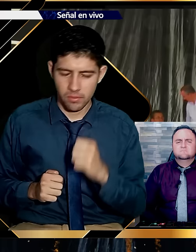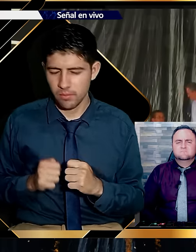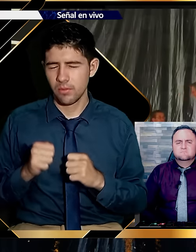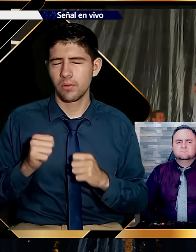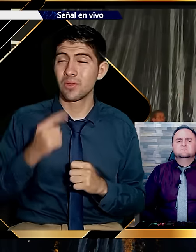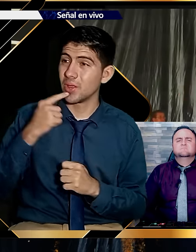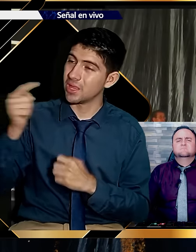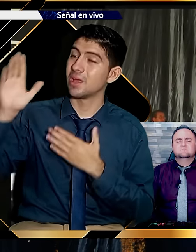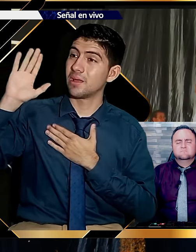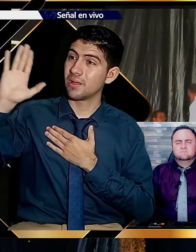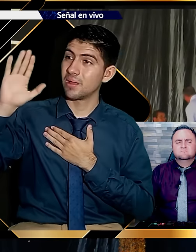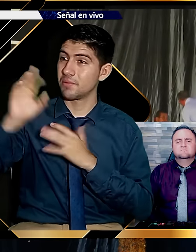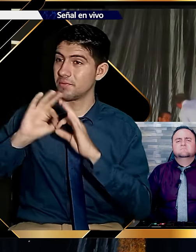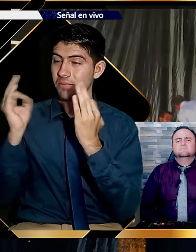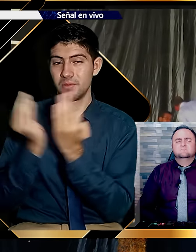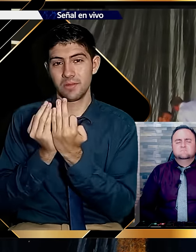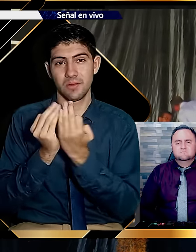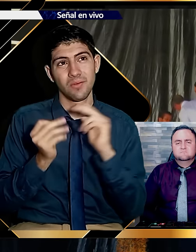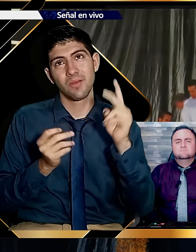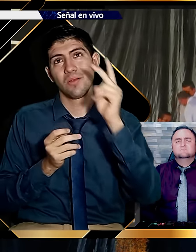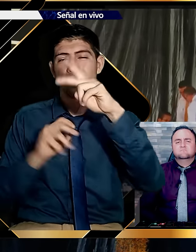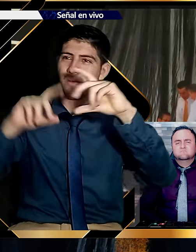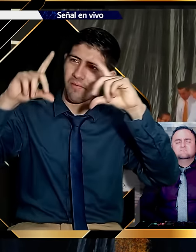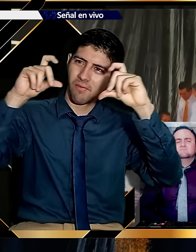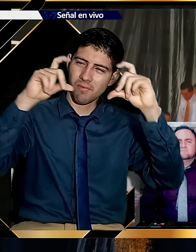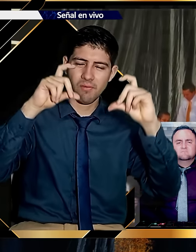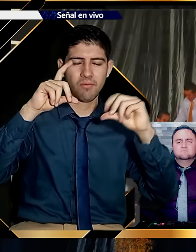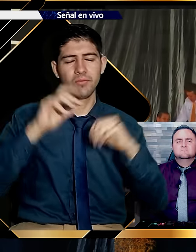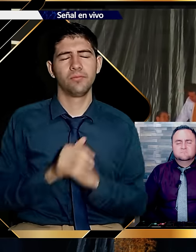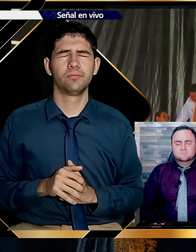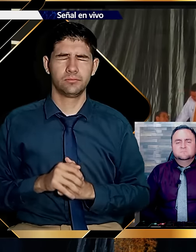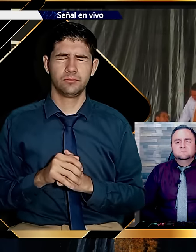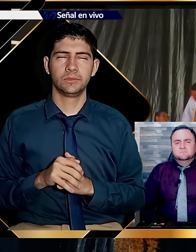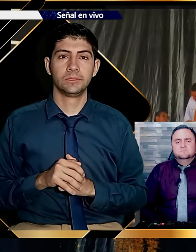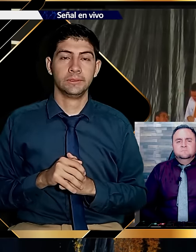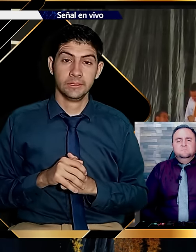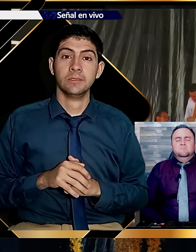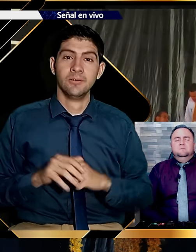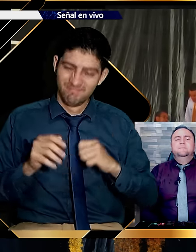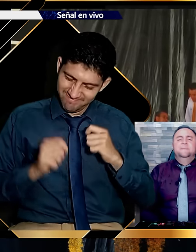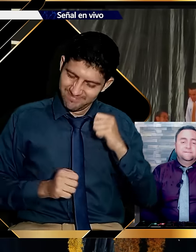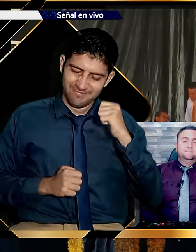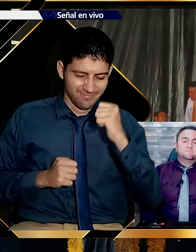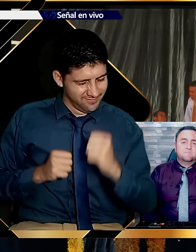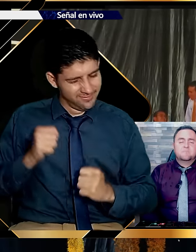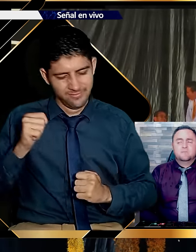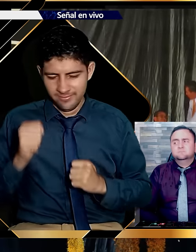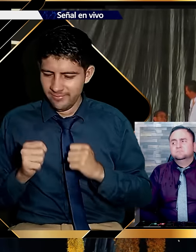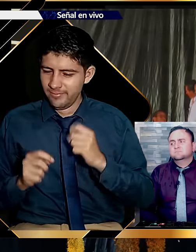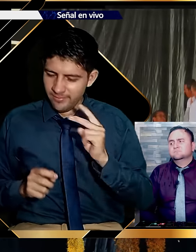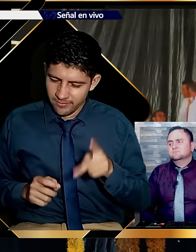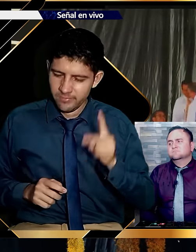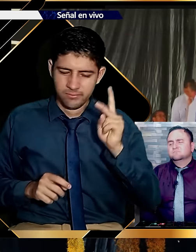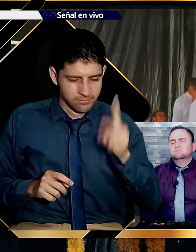no podía. Pero dije, pero yo me comprometí con mi familia. Que le iba a traer fotos de allá. Y eso